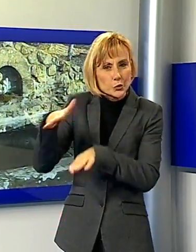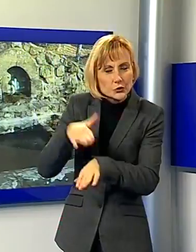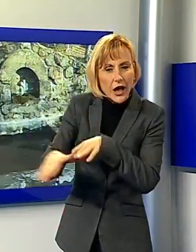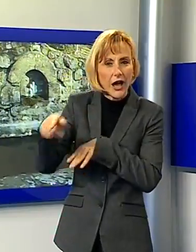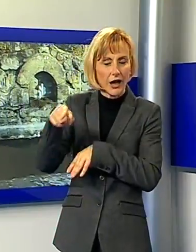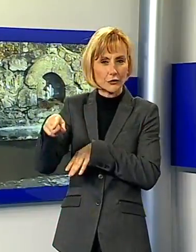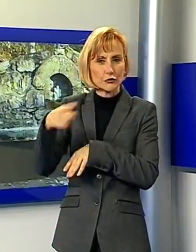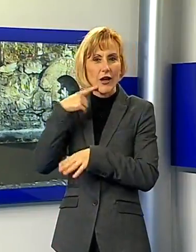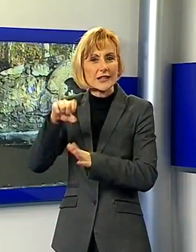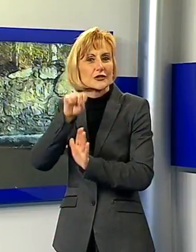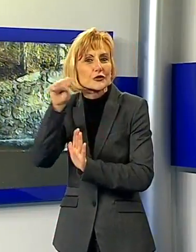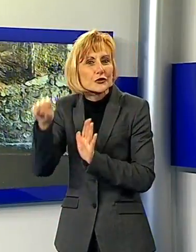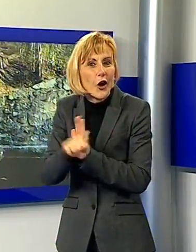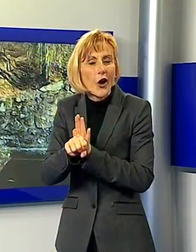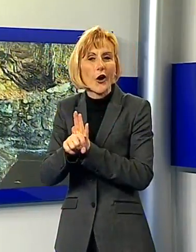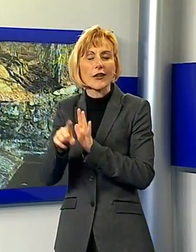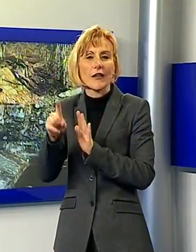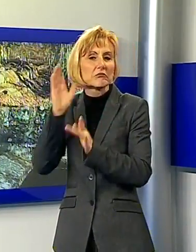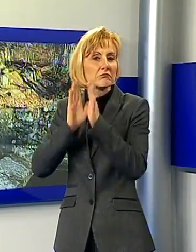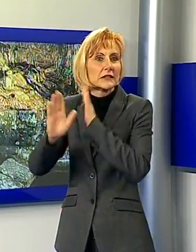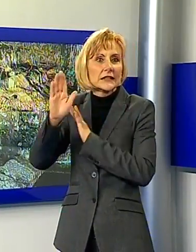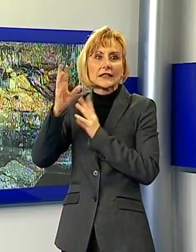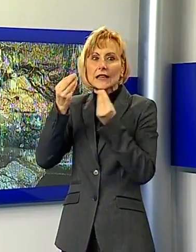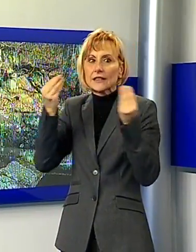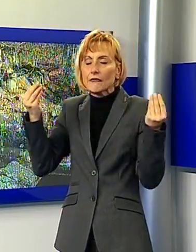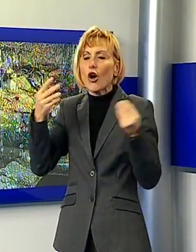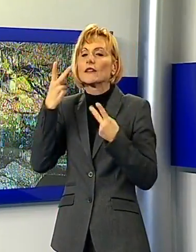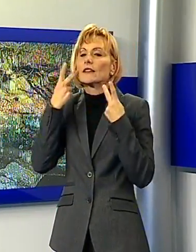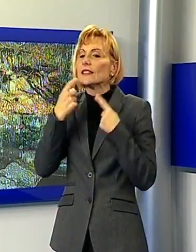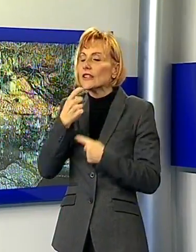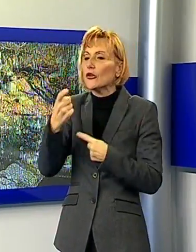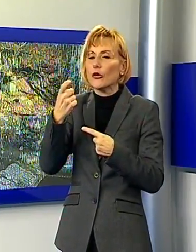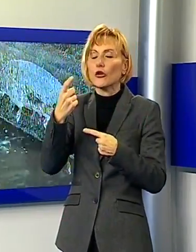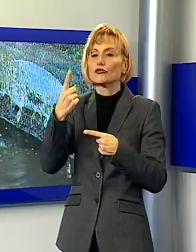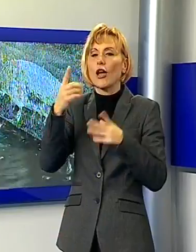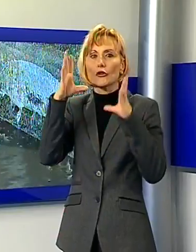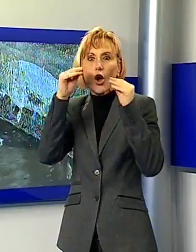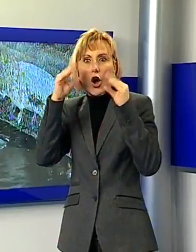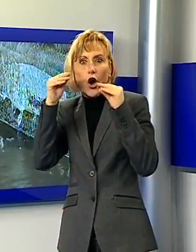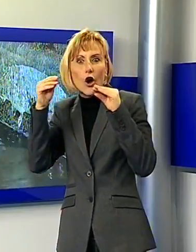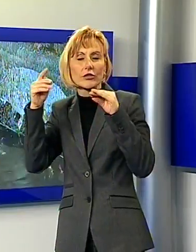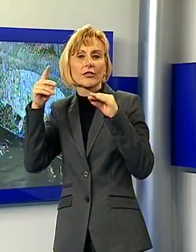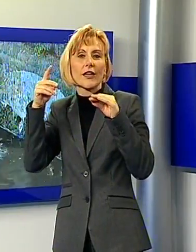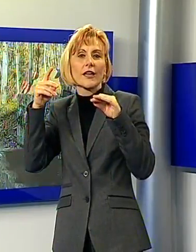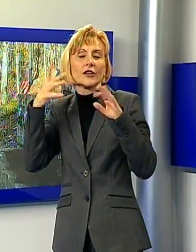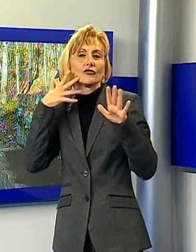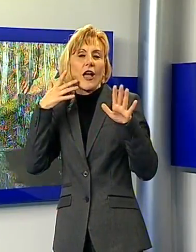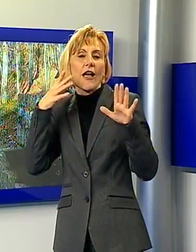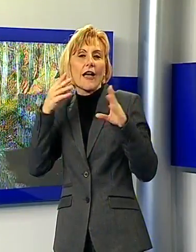lavatoio pare che ci vedessero di notte viaggiare dei fantasmi Per cui ecco, mi